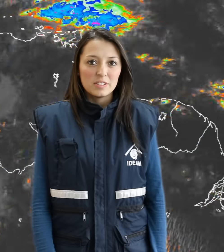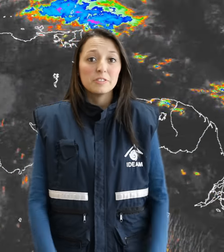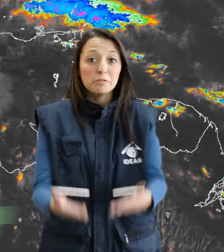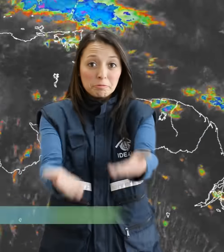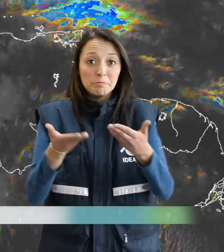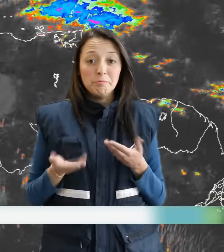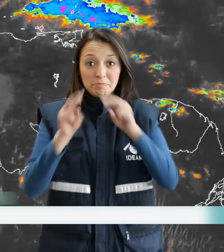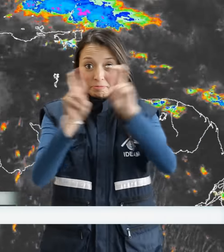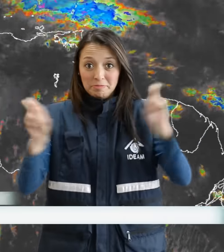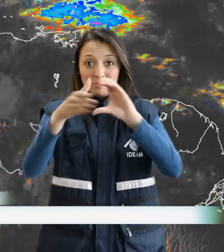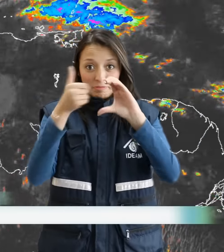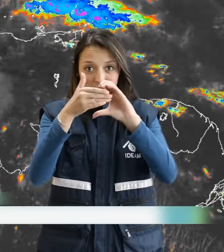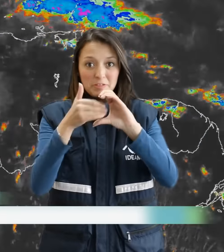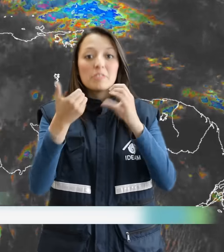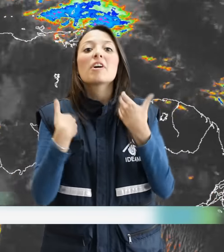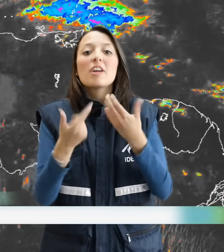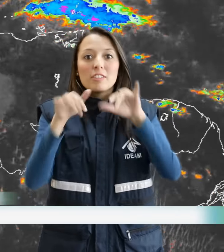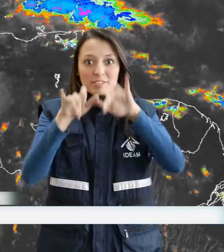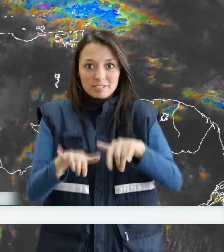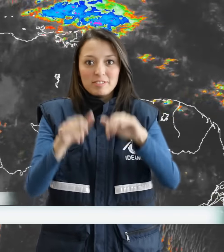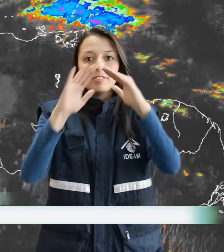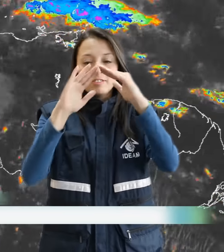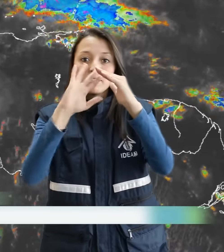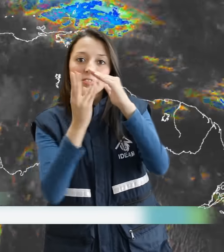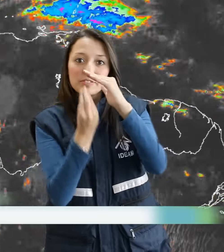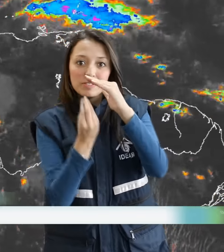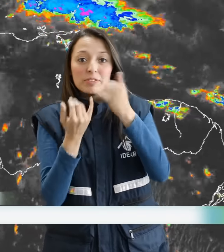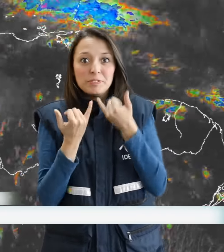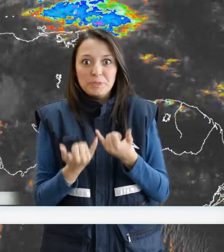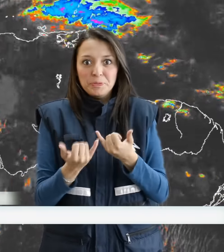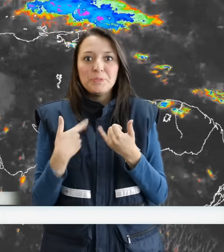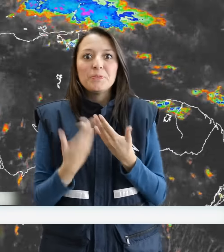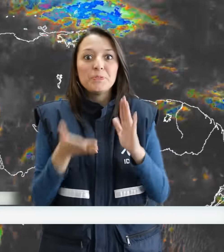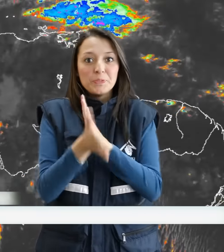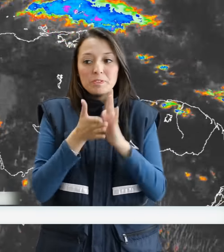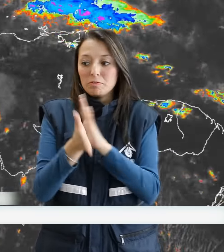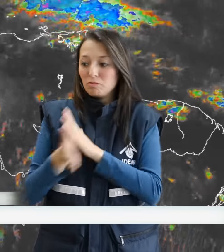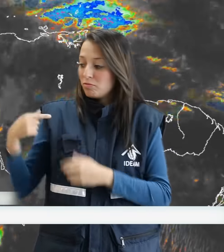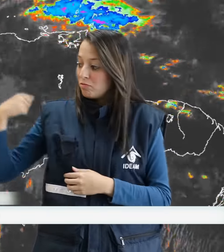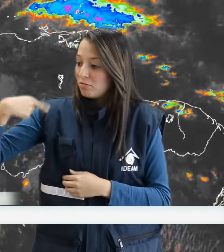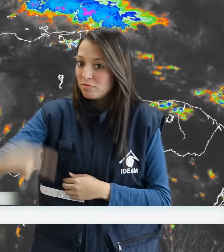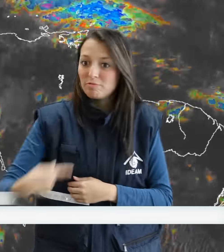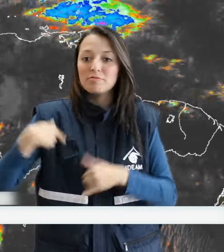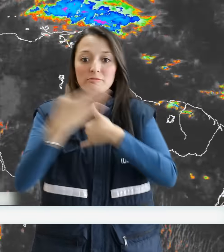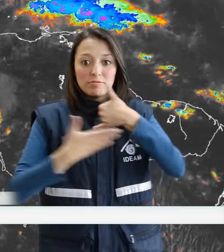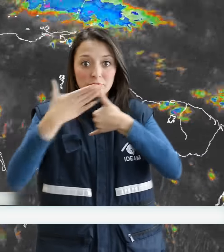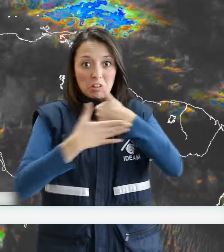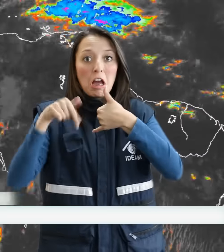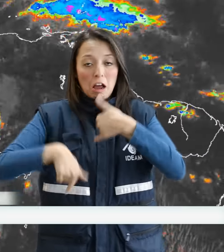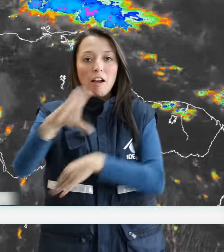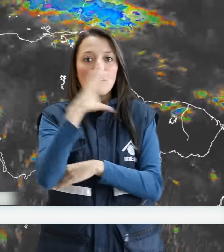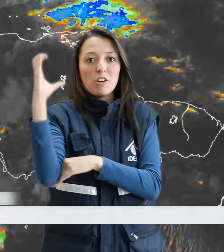Bienvenidos al pronóstico del estado del tiempo de la oficina de pronósticos alertas del IDEAM. Les contamos que en las últimas horas gran parte del territorio nacional